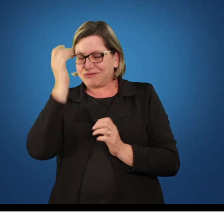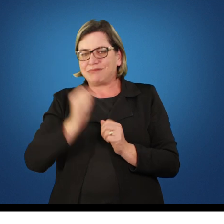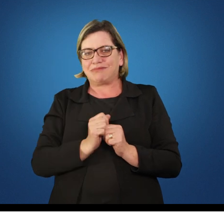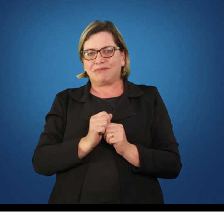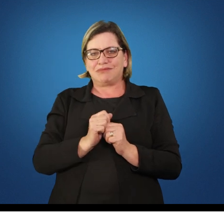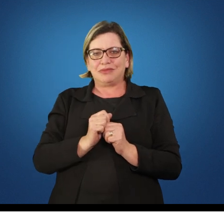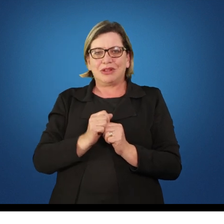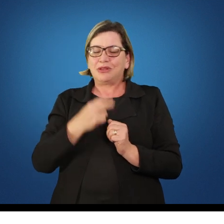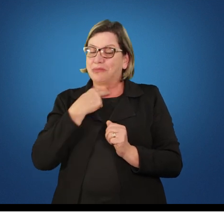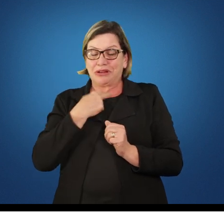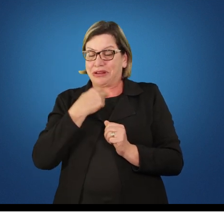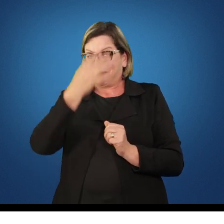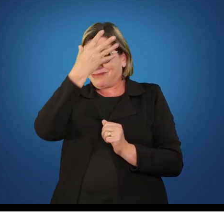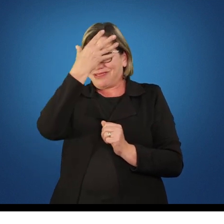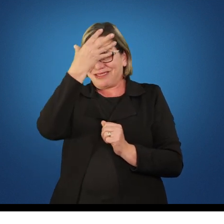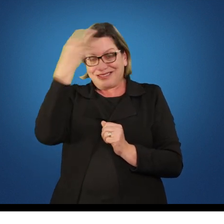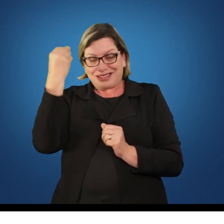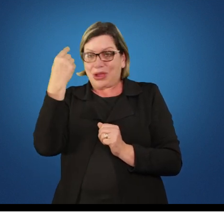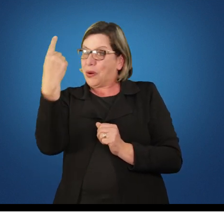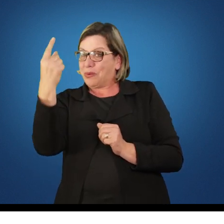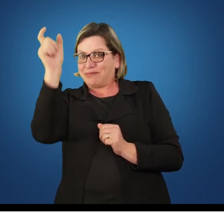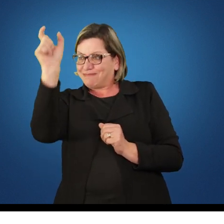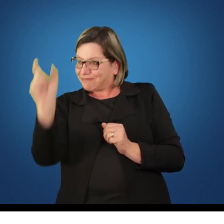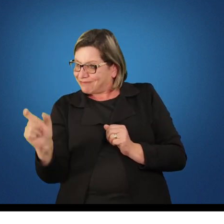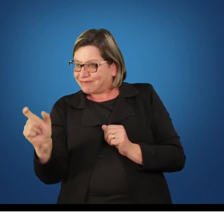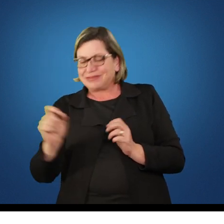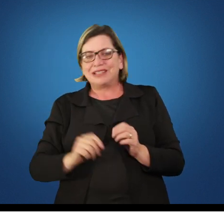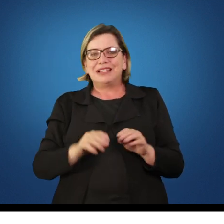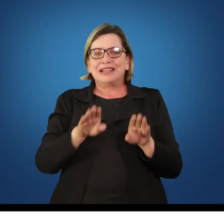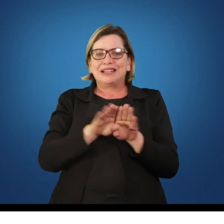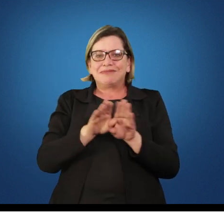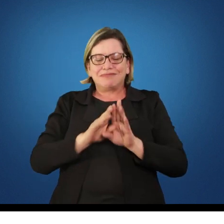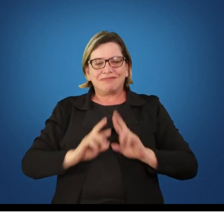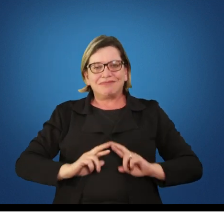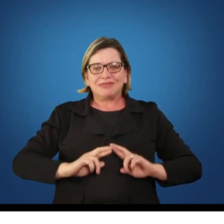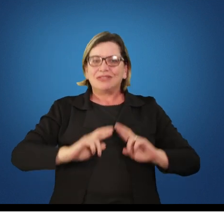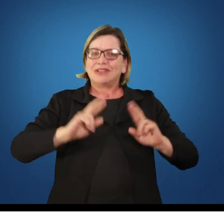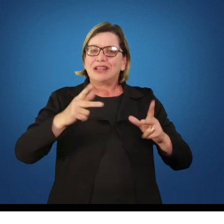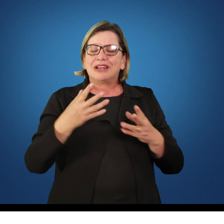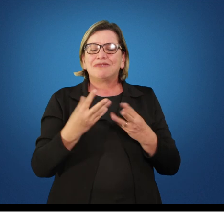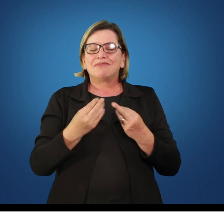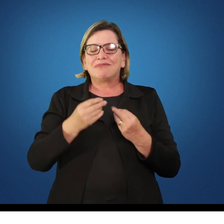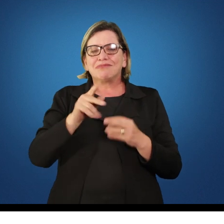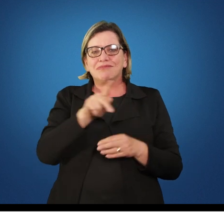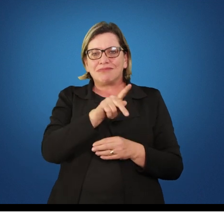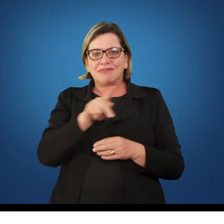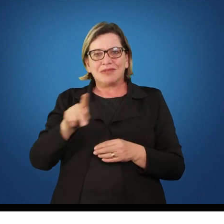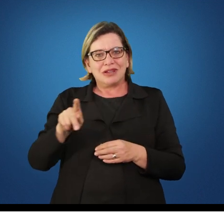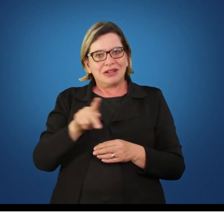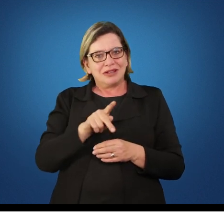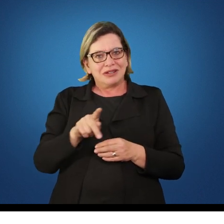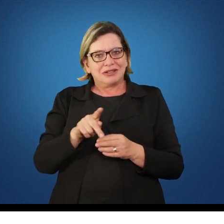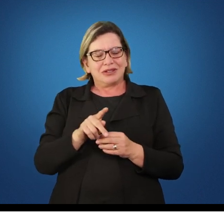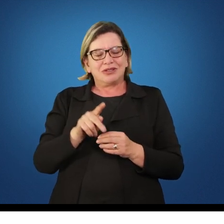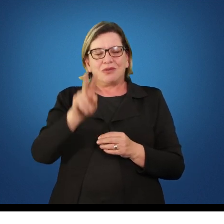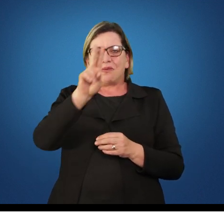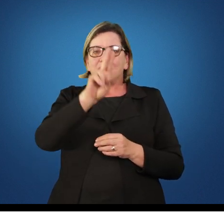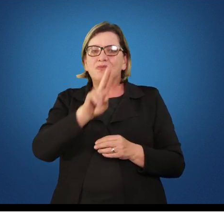E também, ao contrário, que muitos professores só utilizam o que eu